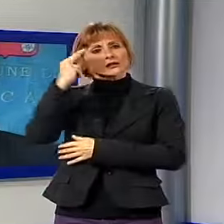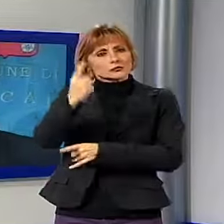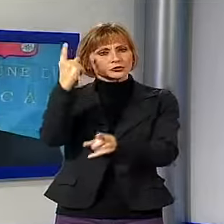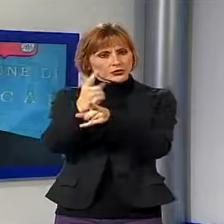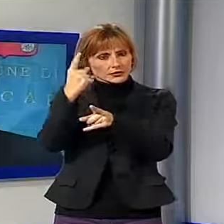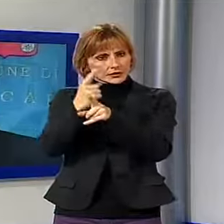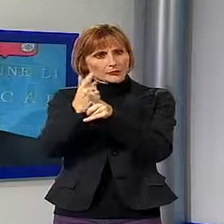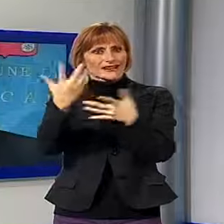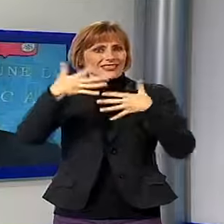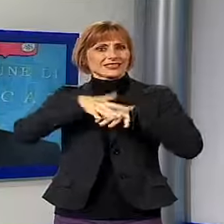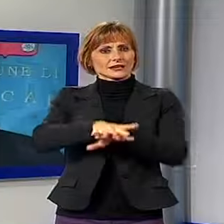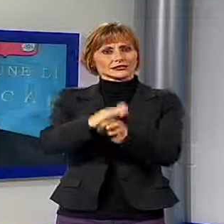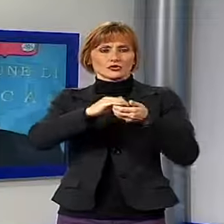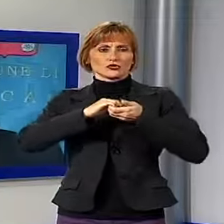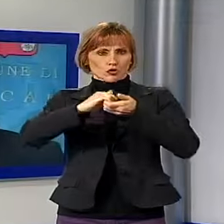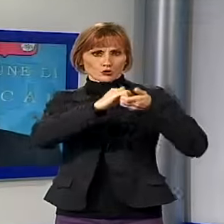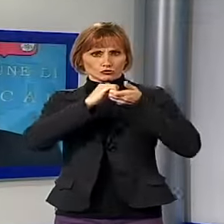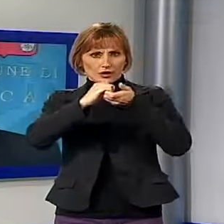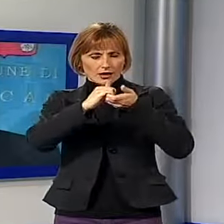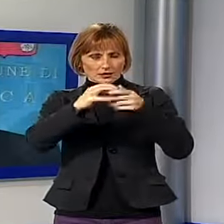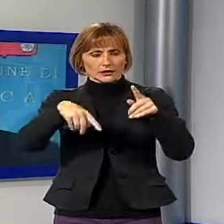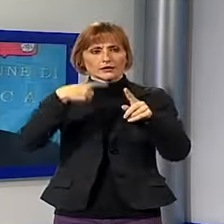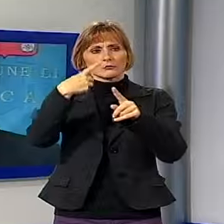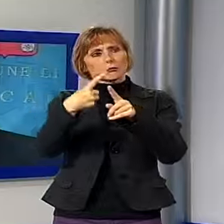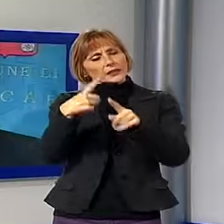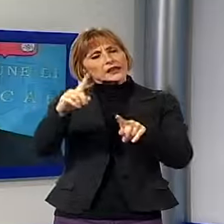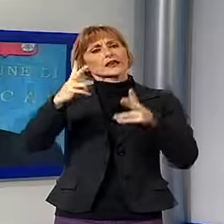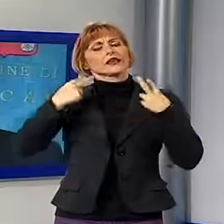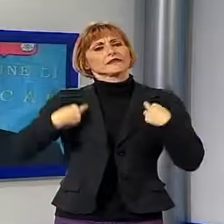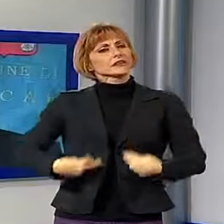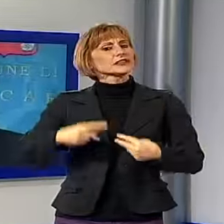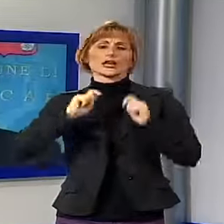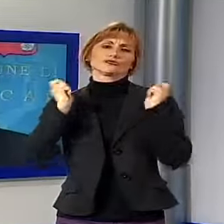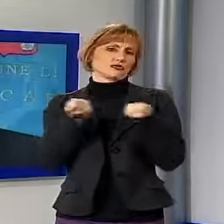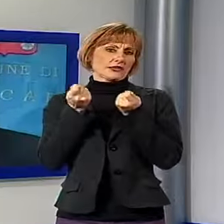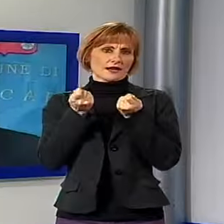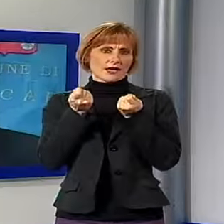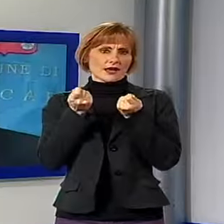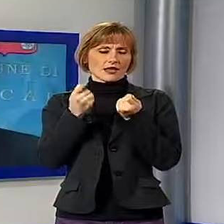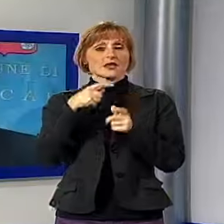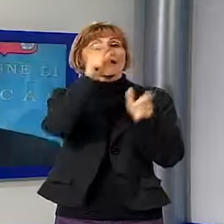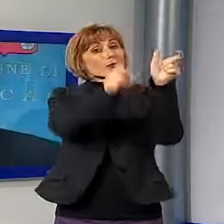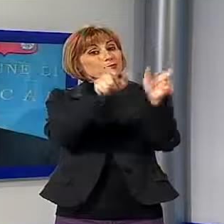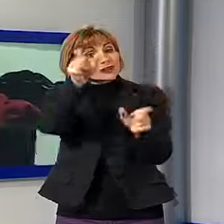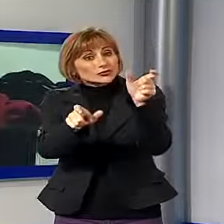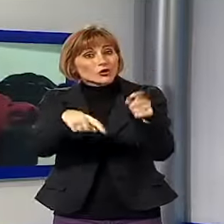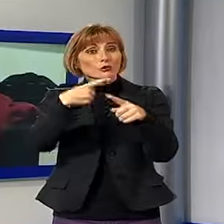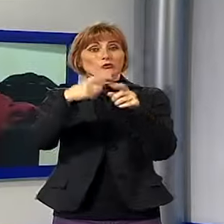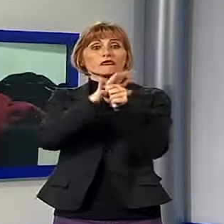'integrazione sociale, ma io direi per la vita in generale, a persone e a famiglie in difficoltà